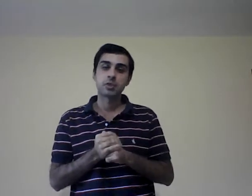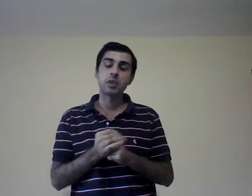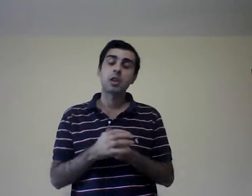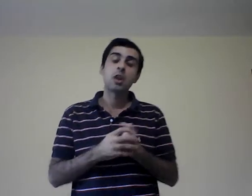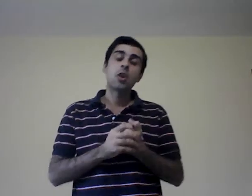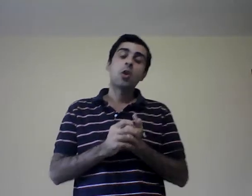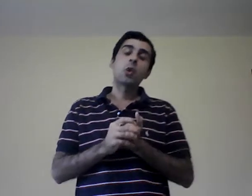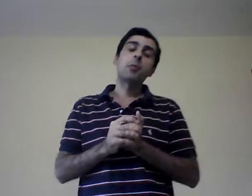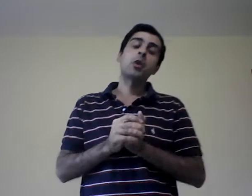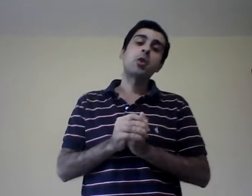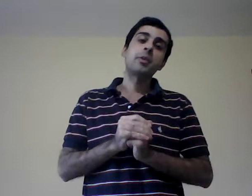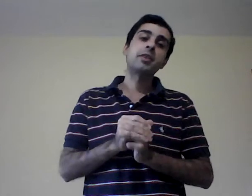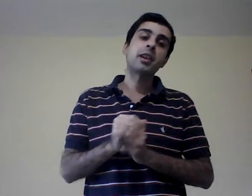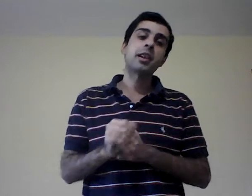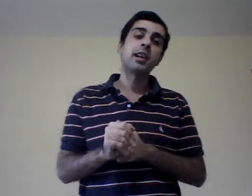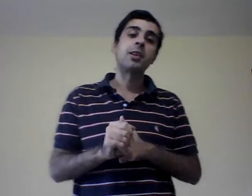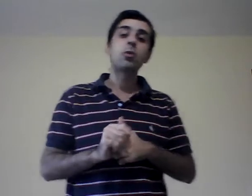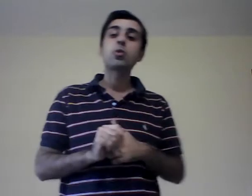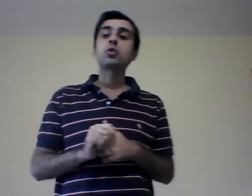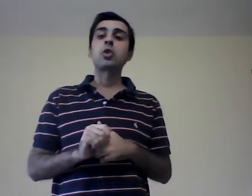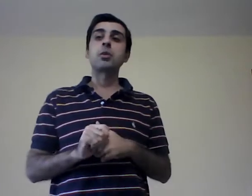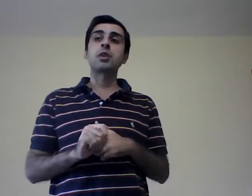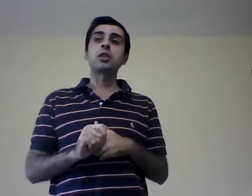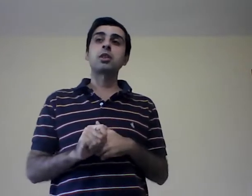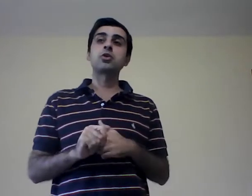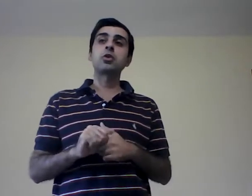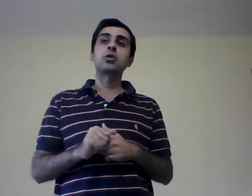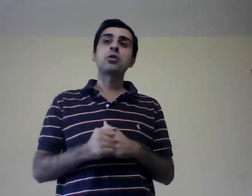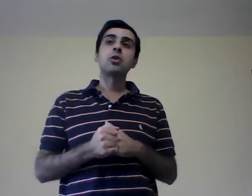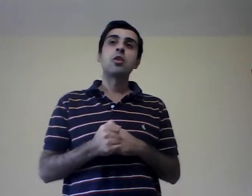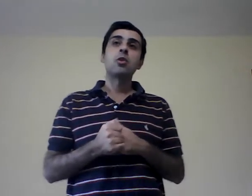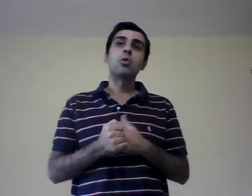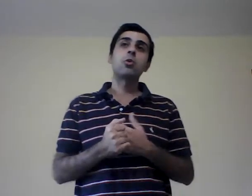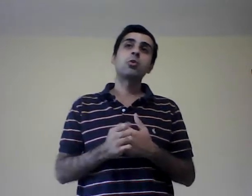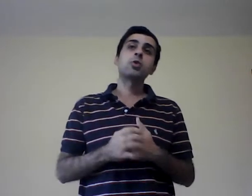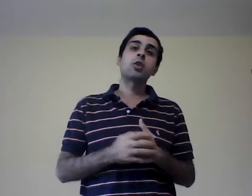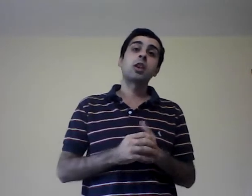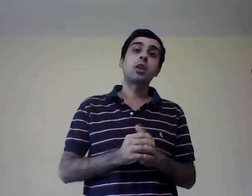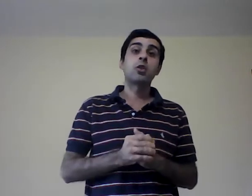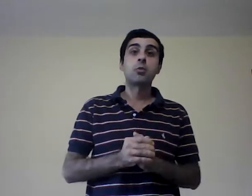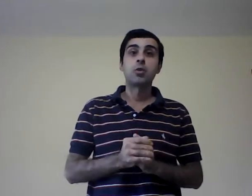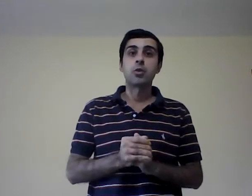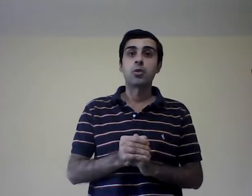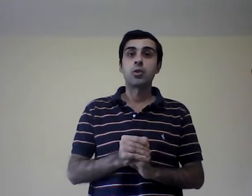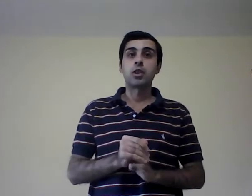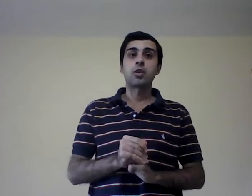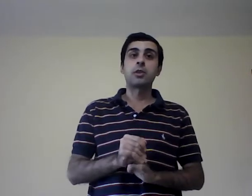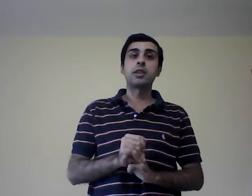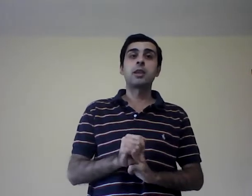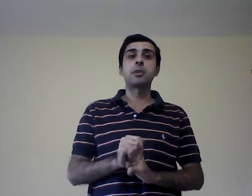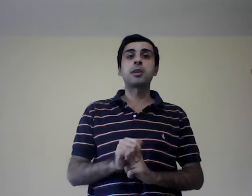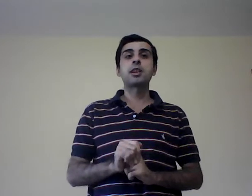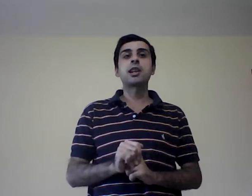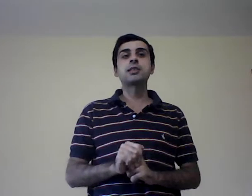Hoy vamos a comenzar el curso de administración, un curso que como les comenté en la primera clase,